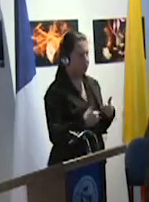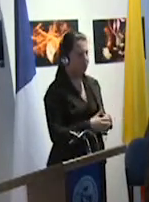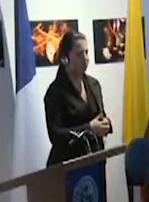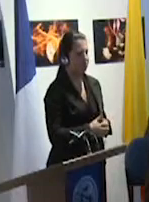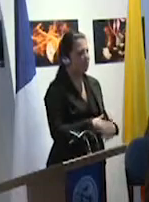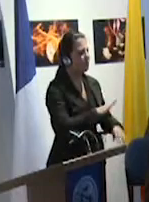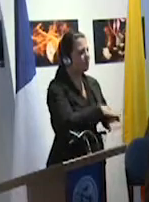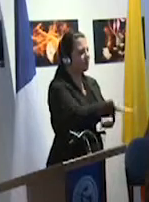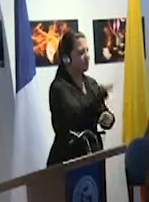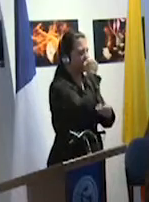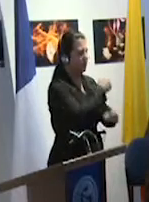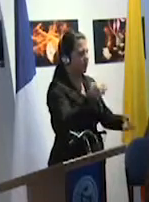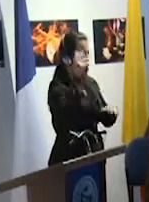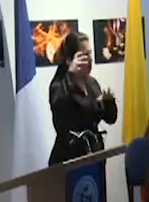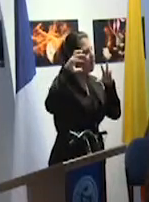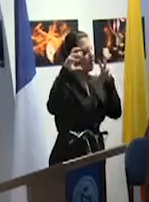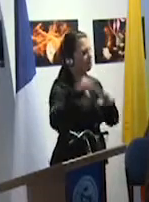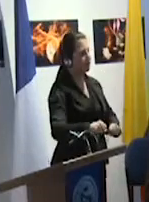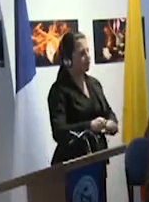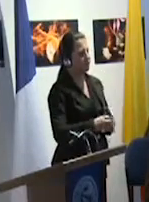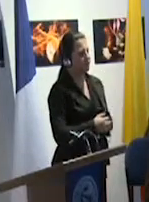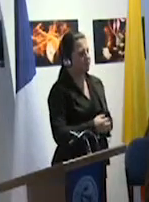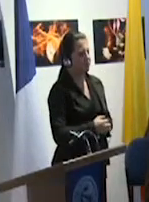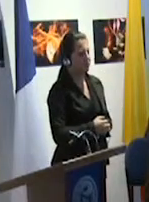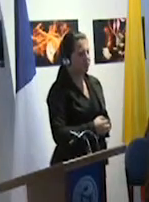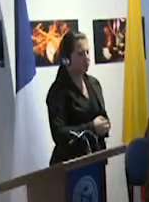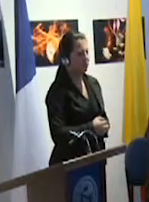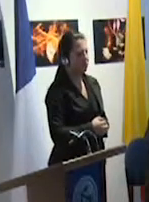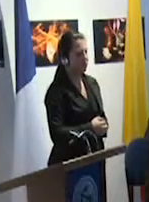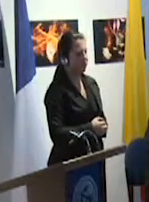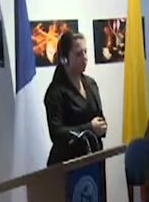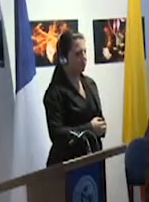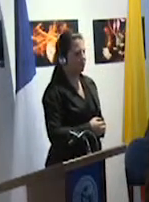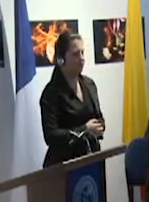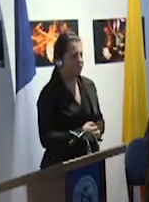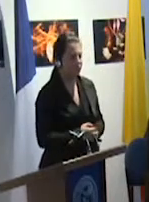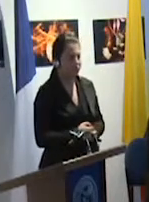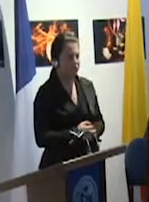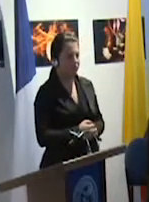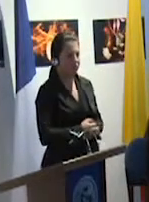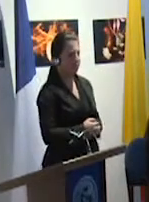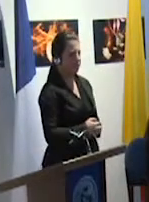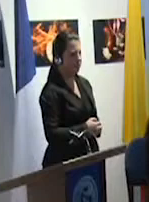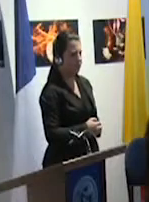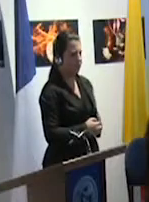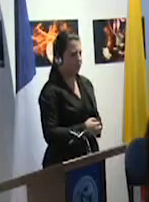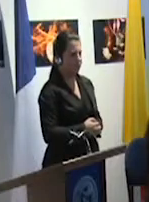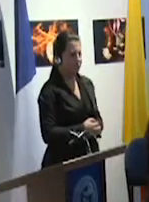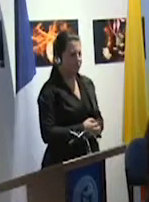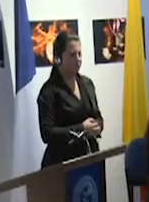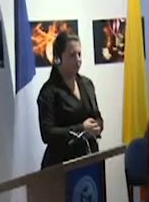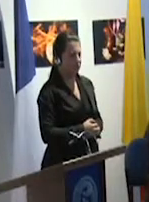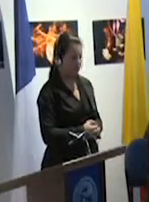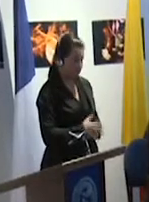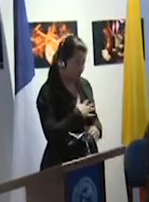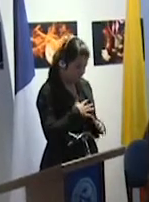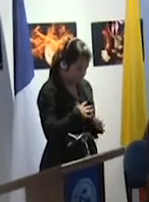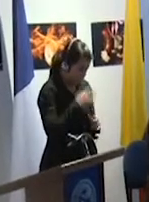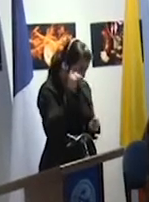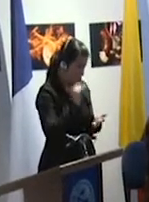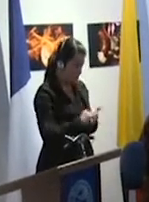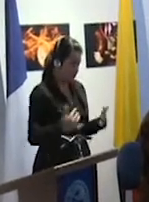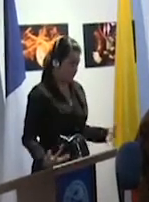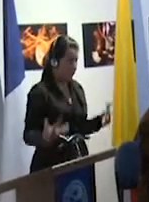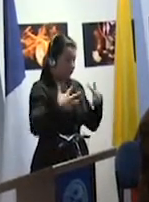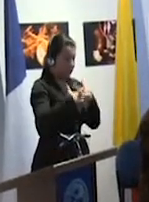capaces. Para mí la integración es una muy buena respuesta para muchos niños